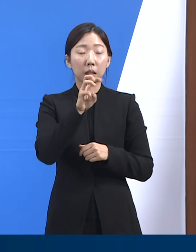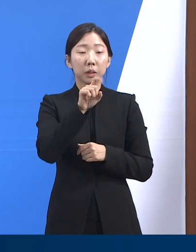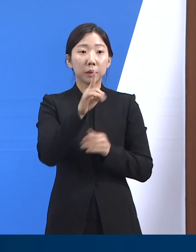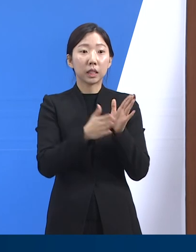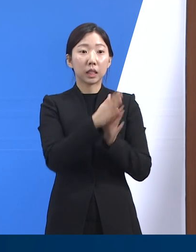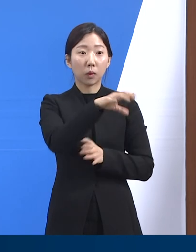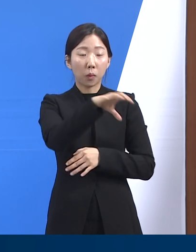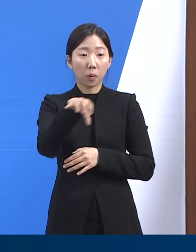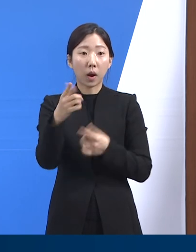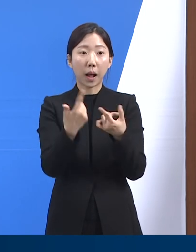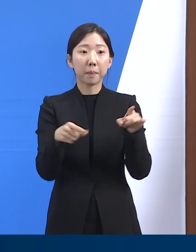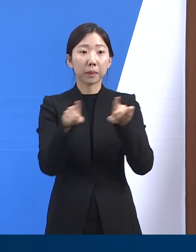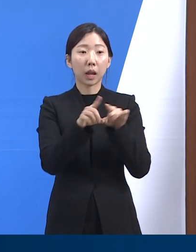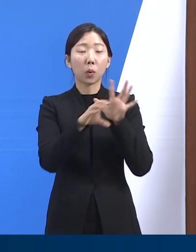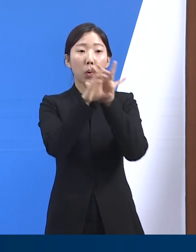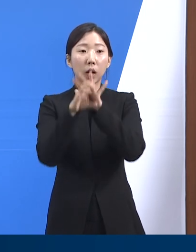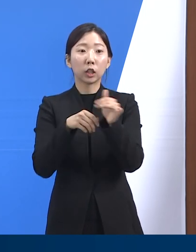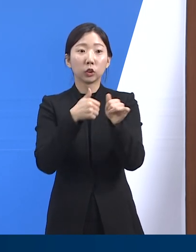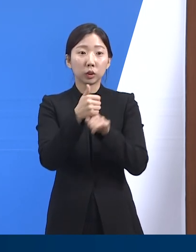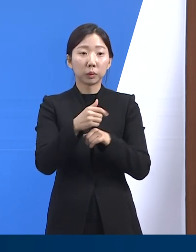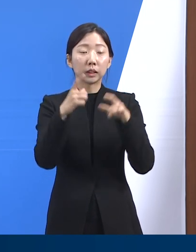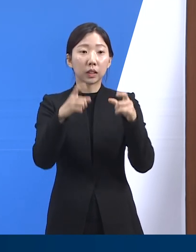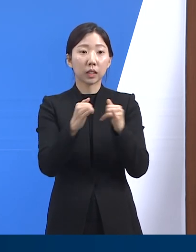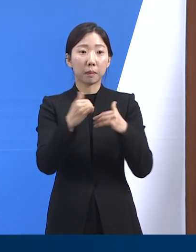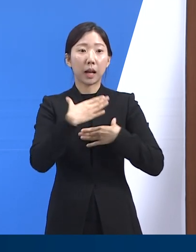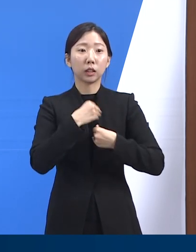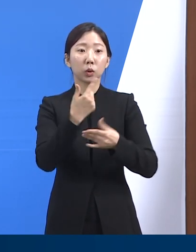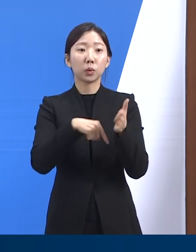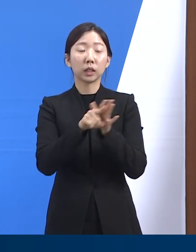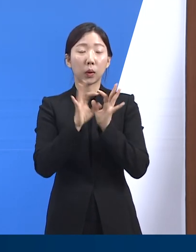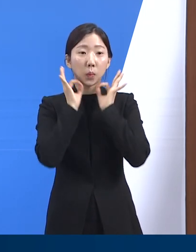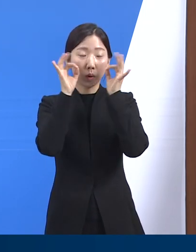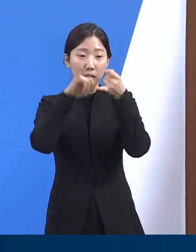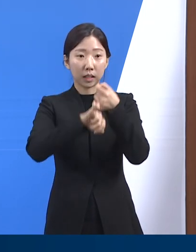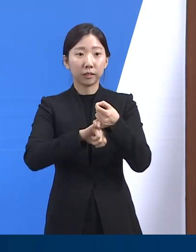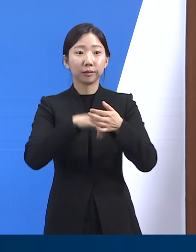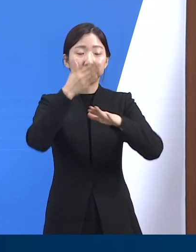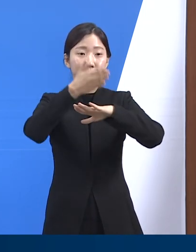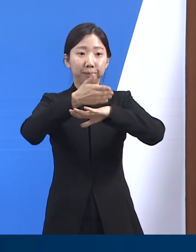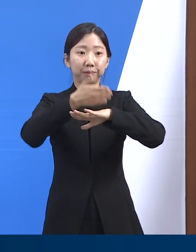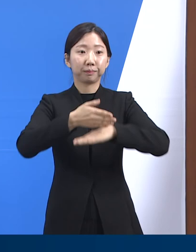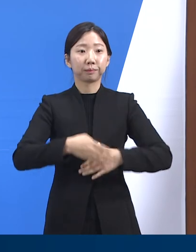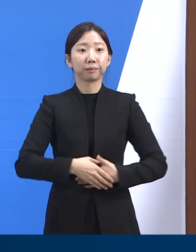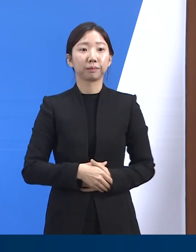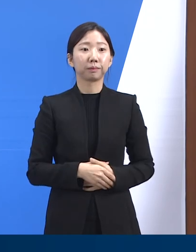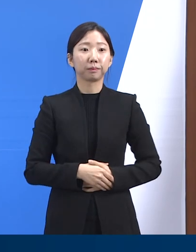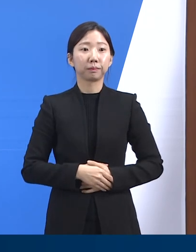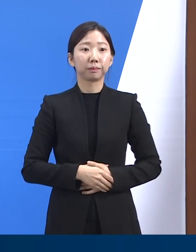시군과 함께 코로나19 극복과 도민의 안전을 위해 최선을 다하겠습니다. 감사합니다. 감사합니다.